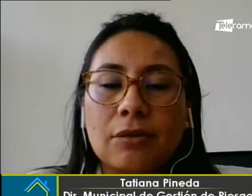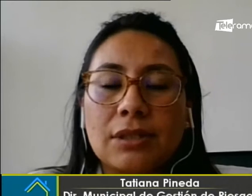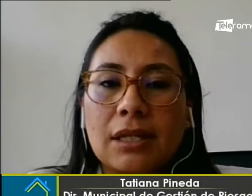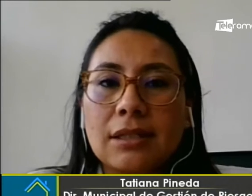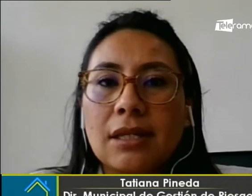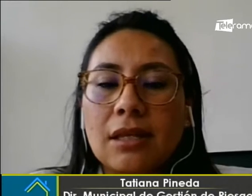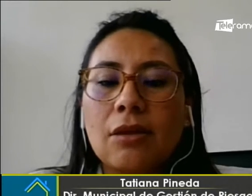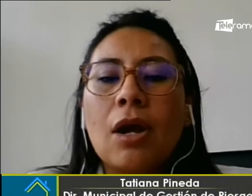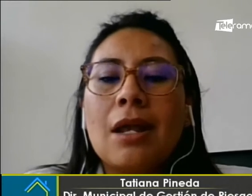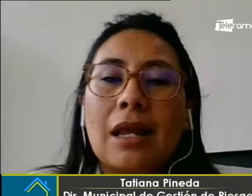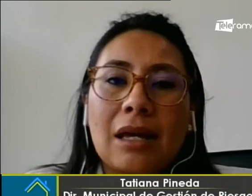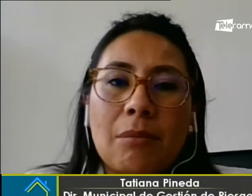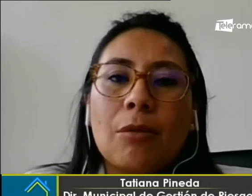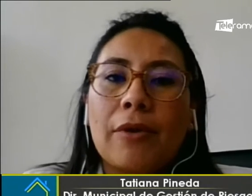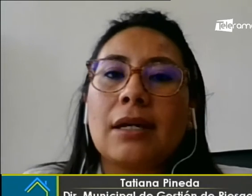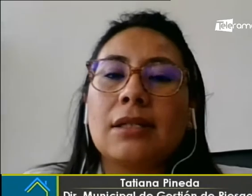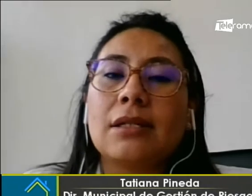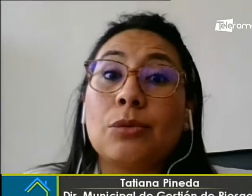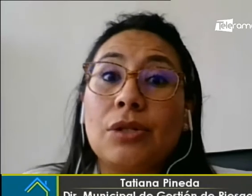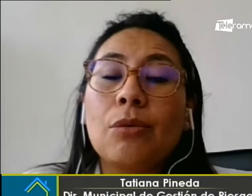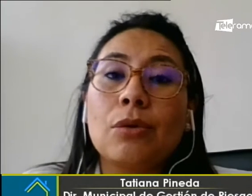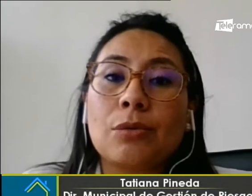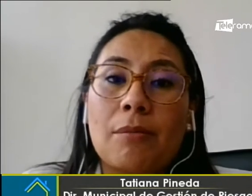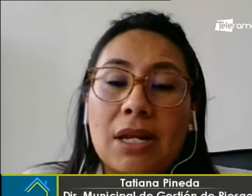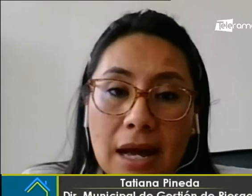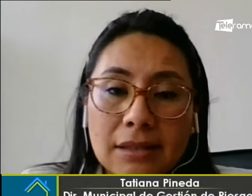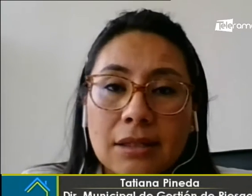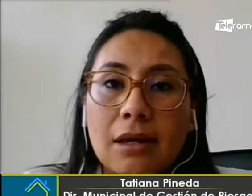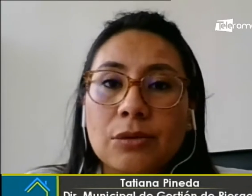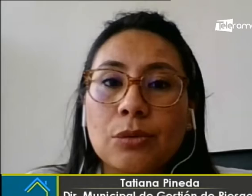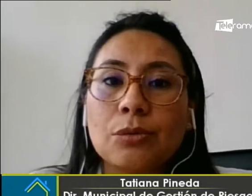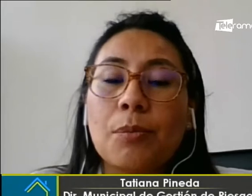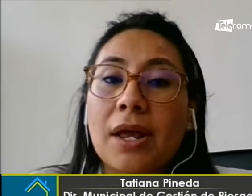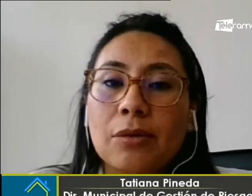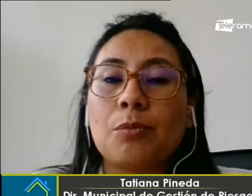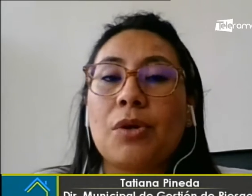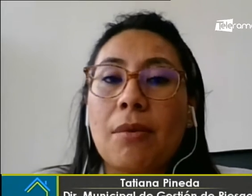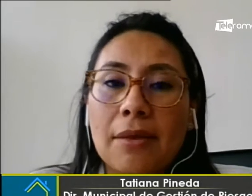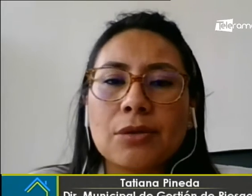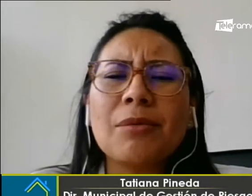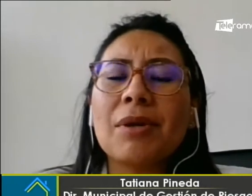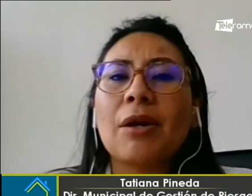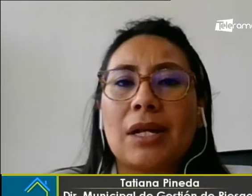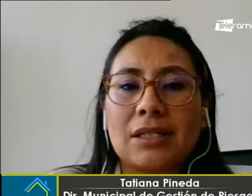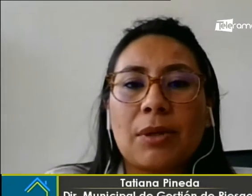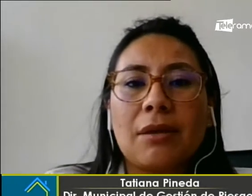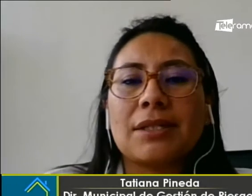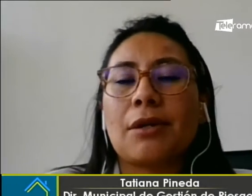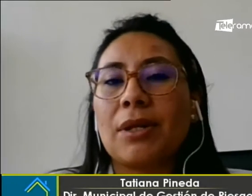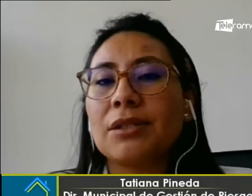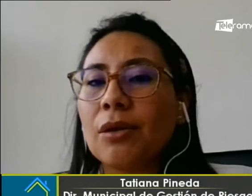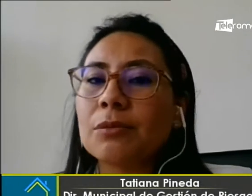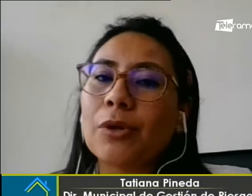fechas. Entonces, en ese sentido, la quema lo pueden hacer en sus círculos familiares, en sus predios privados, obviamente con las